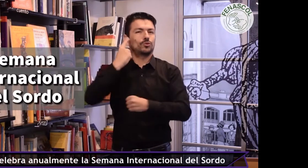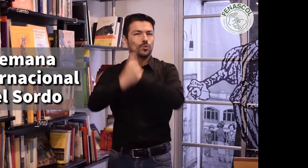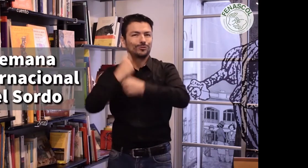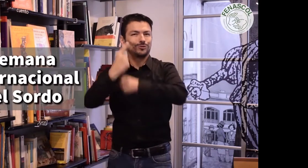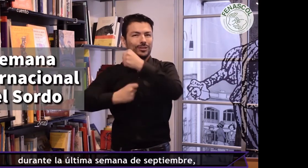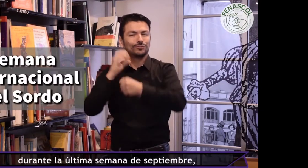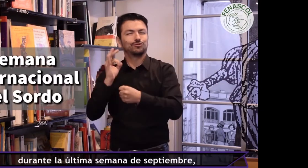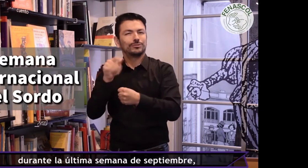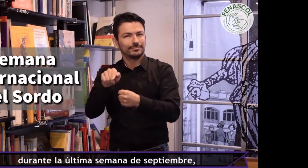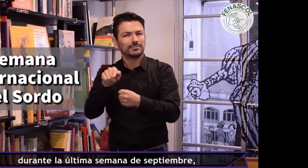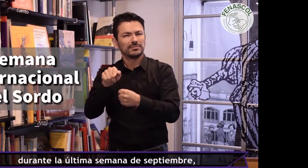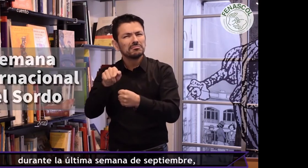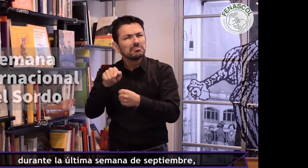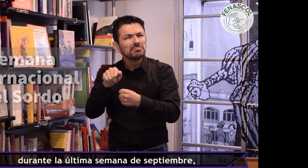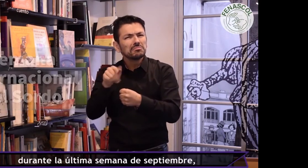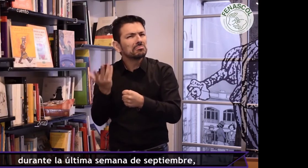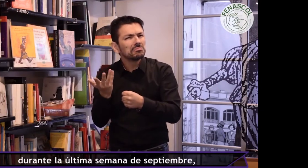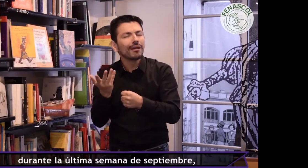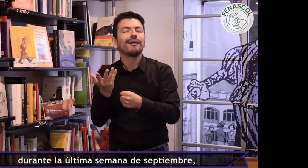durante la última semana de septiembre